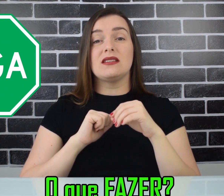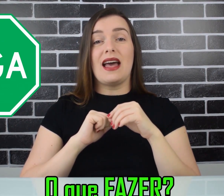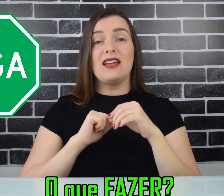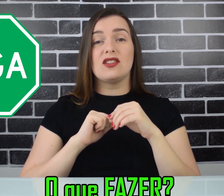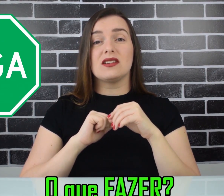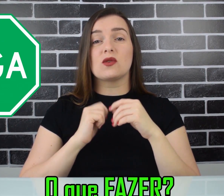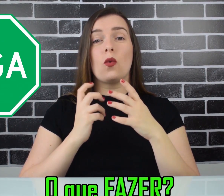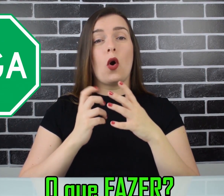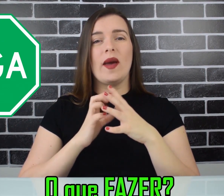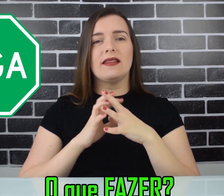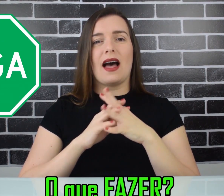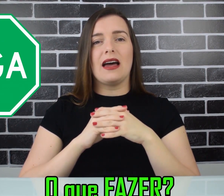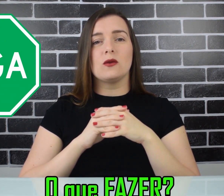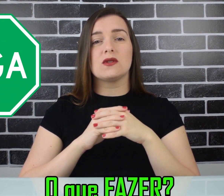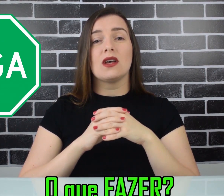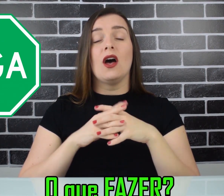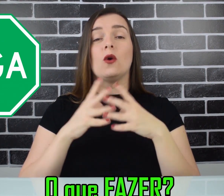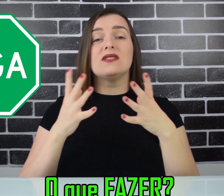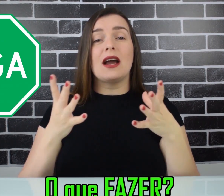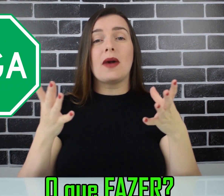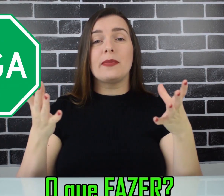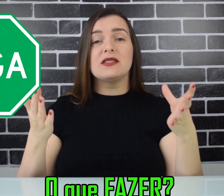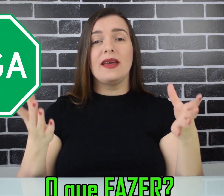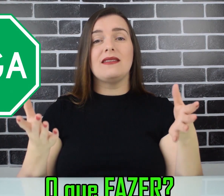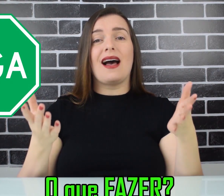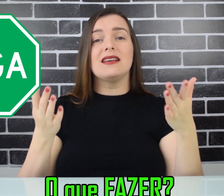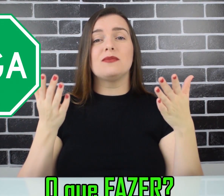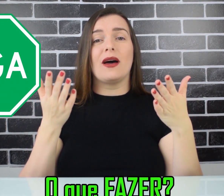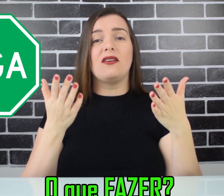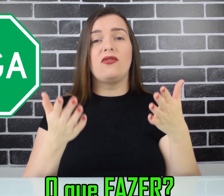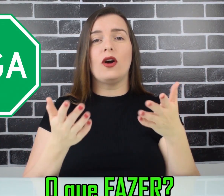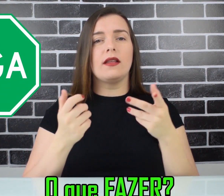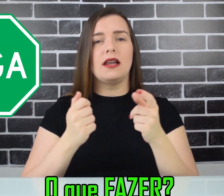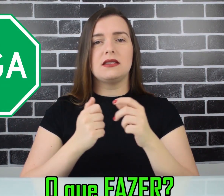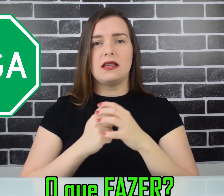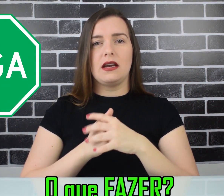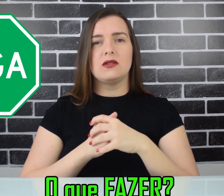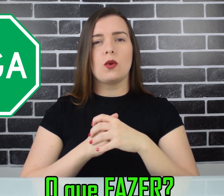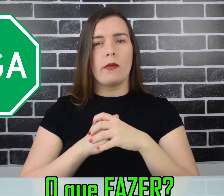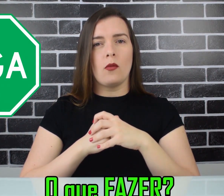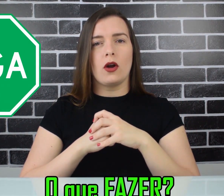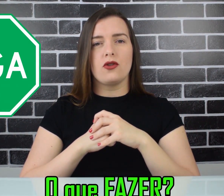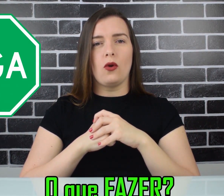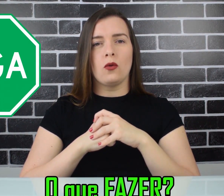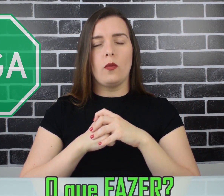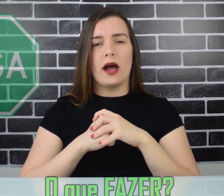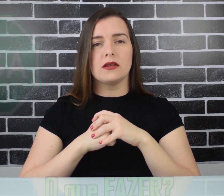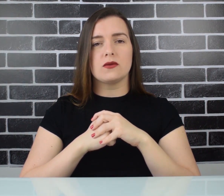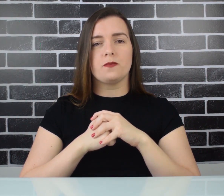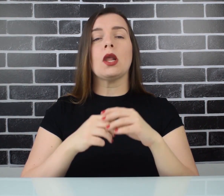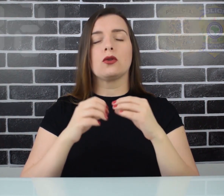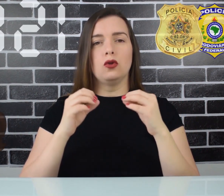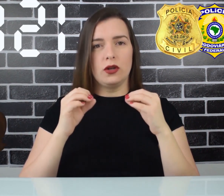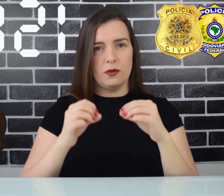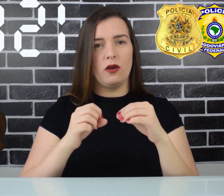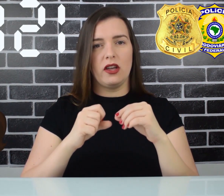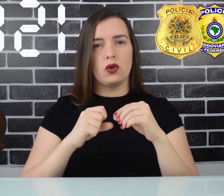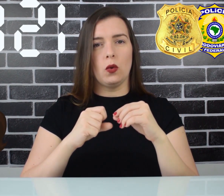inéditas com comentários? Usar mapas mentais para fortalecer sua memória de longo prazo? 2021